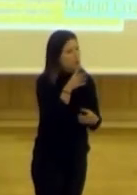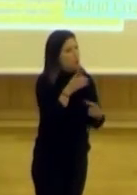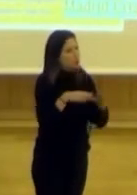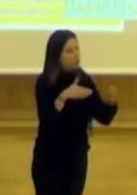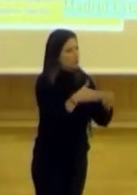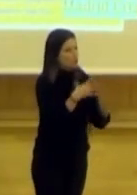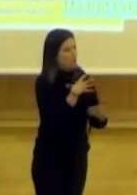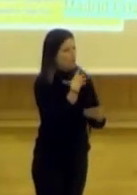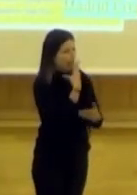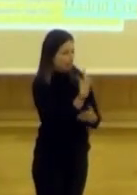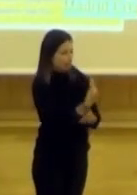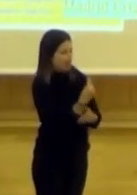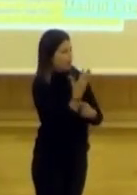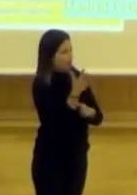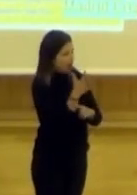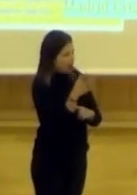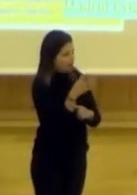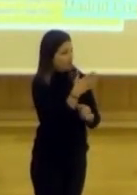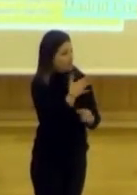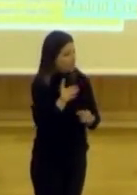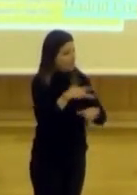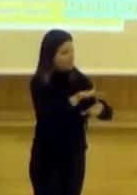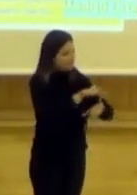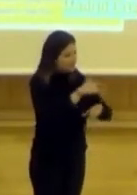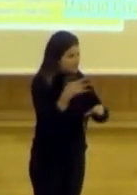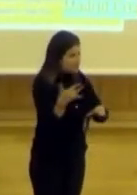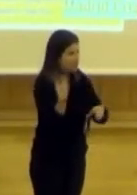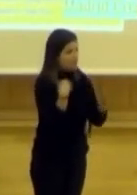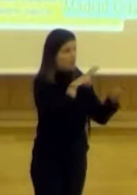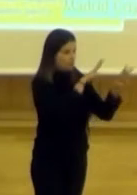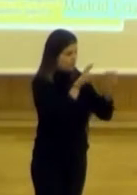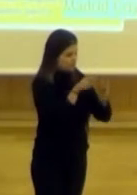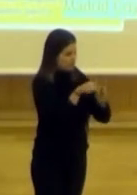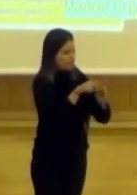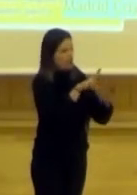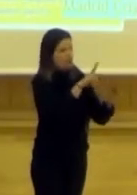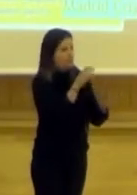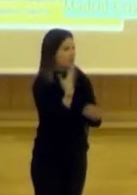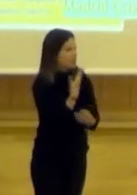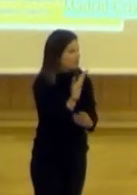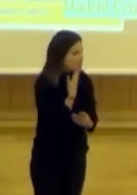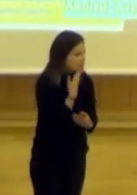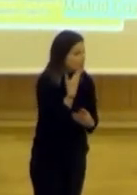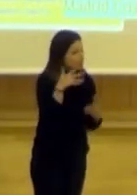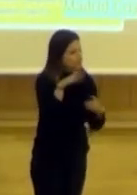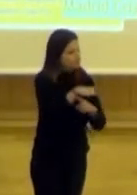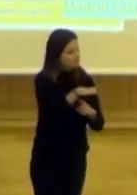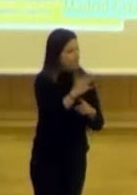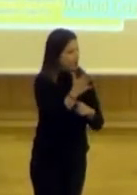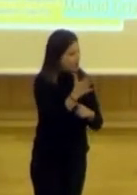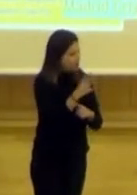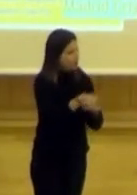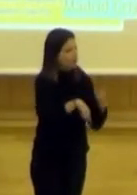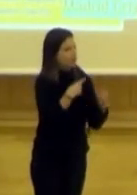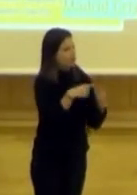que trataba de sensibilizar en este tema a las actividades lúdicas en torno al árbol. Luego